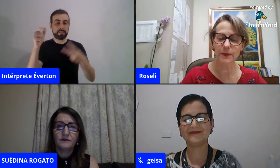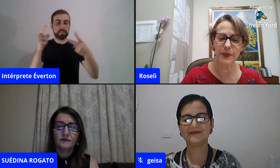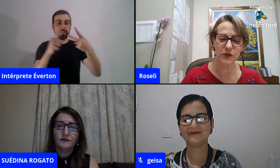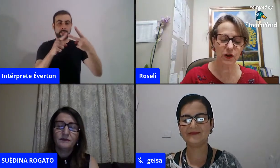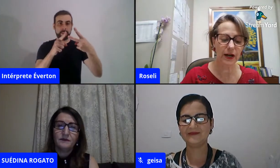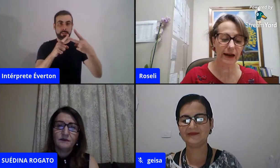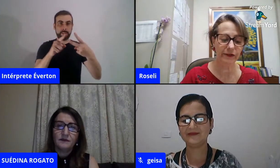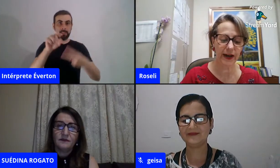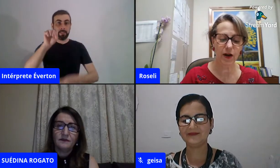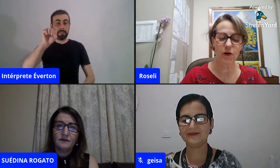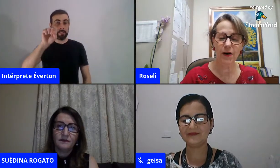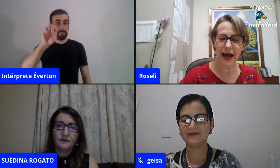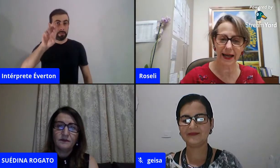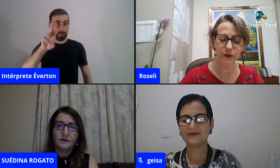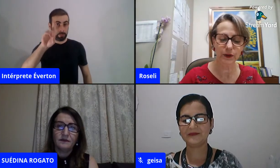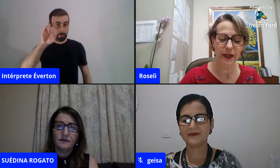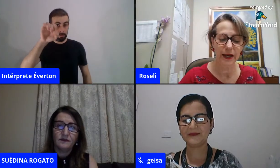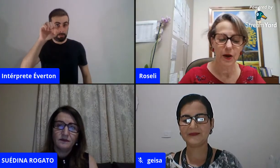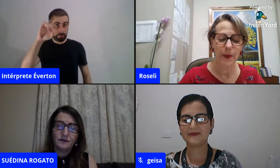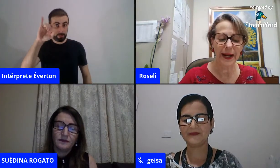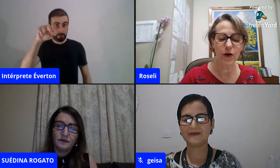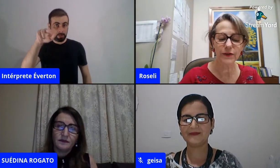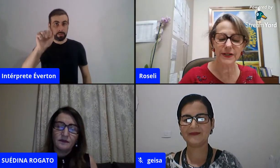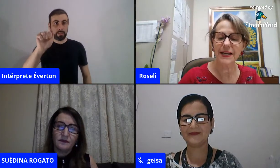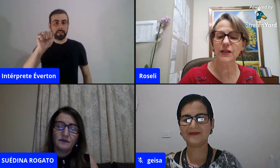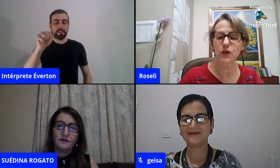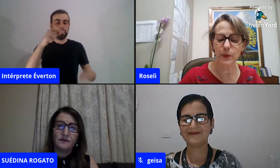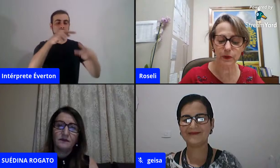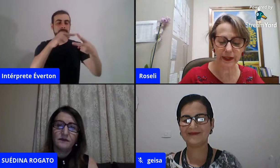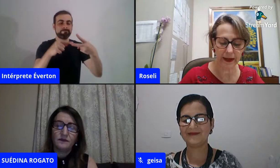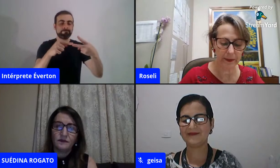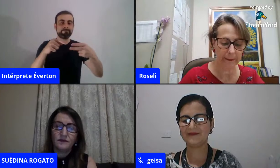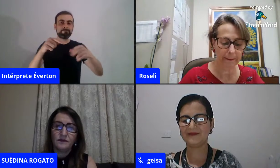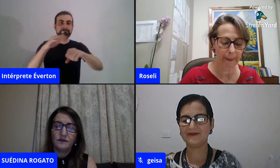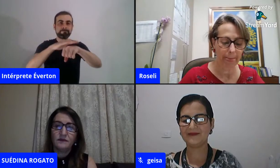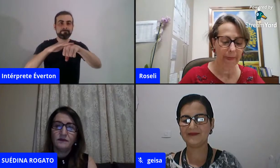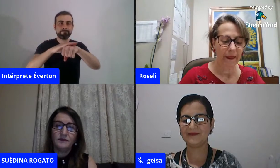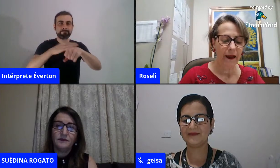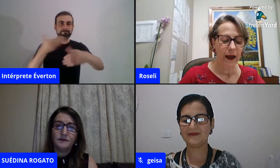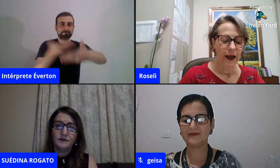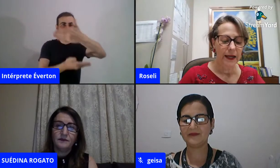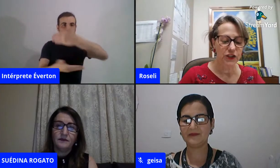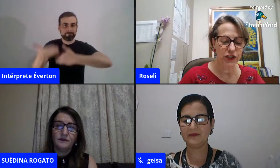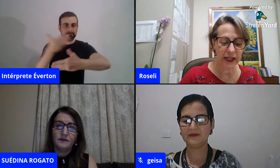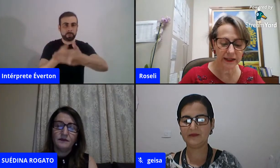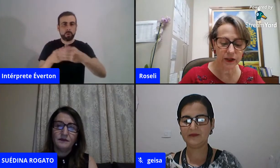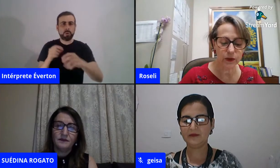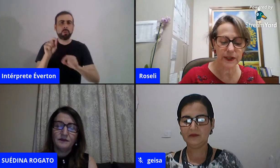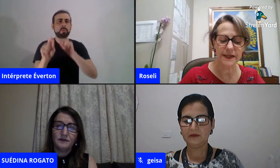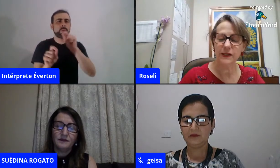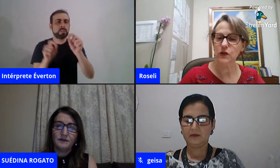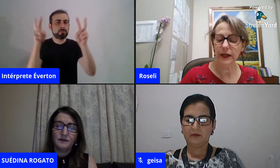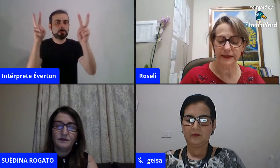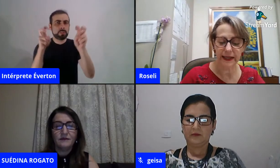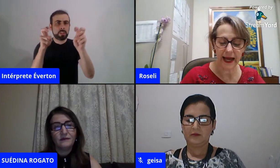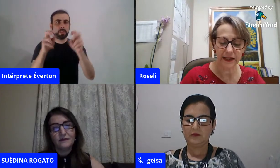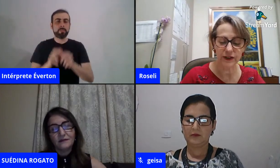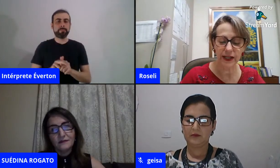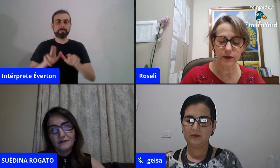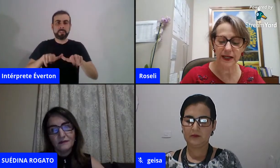Suédna Brizola Rafael Rogato, para conversar sobre o tema Gênero e